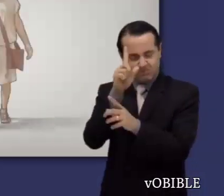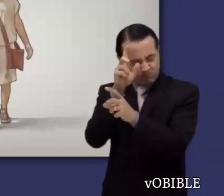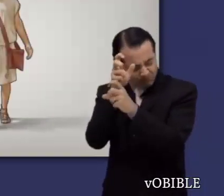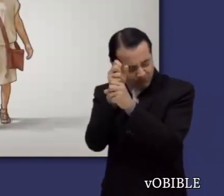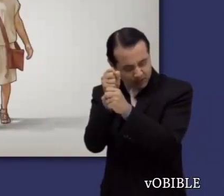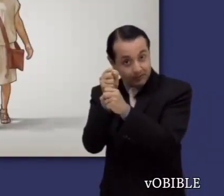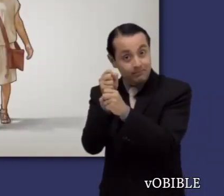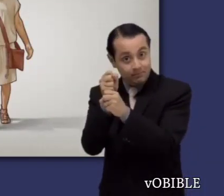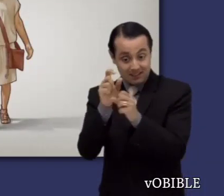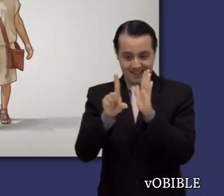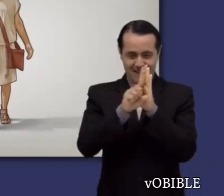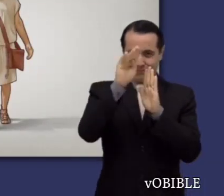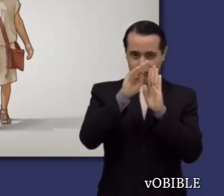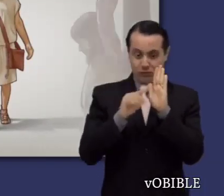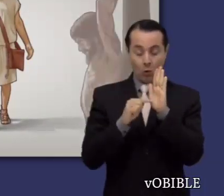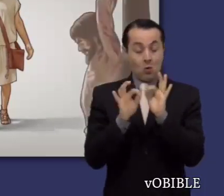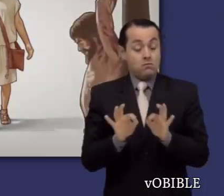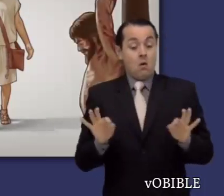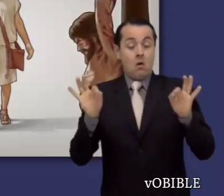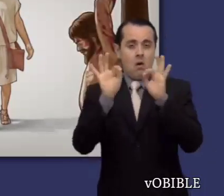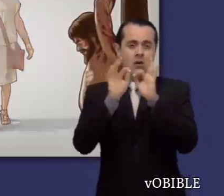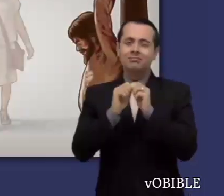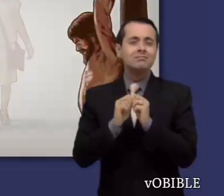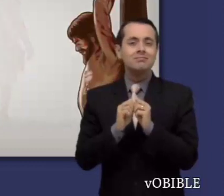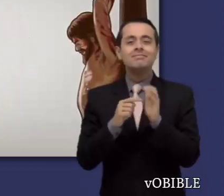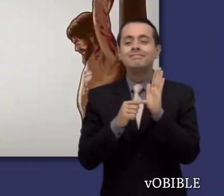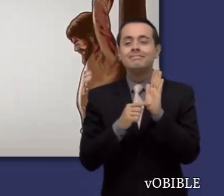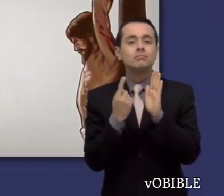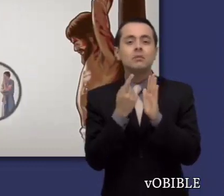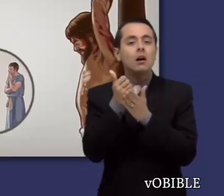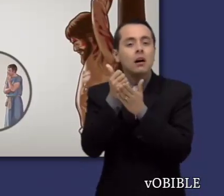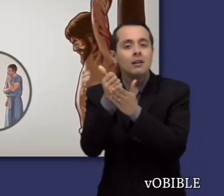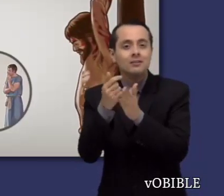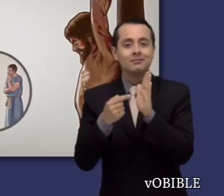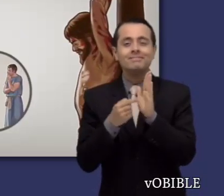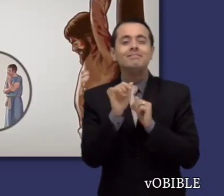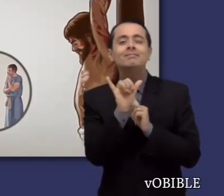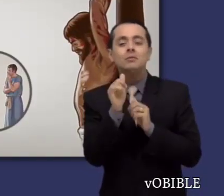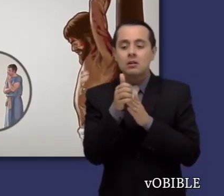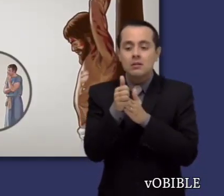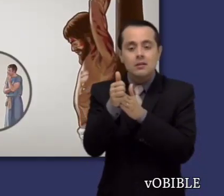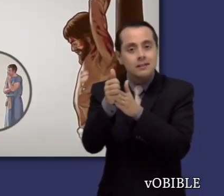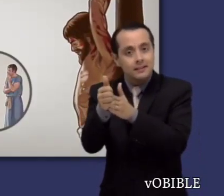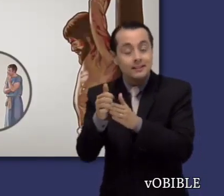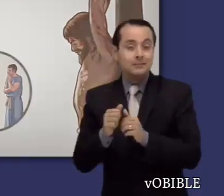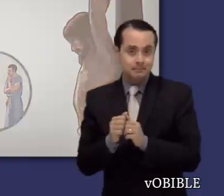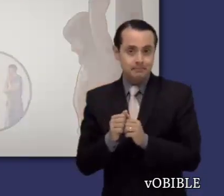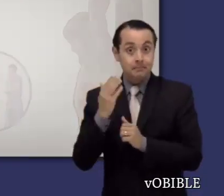Dice que la ley es un tutor que conduce al Cristo. Para ser considerado justo, hay que tener fe en Jesús.